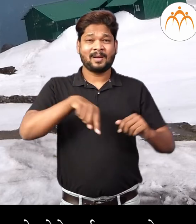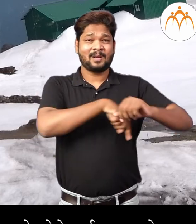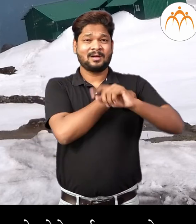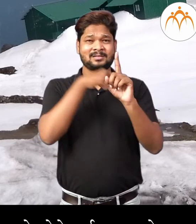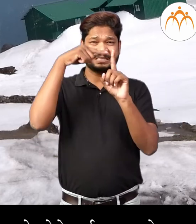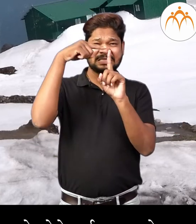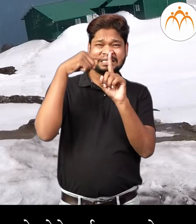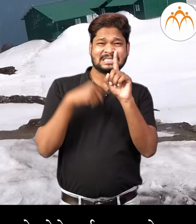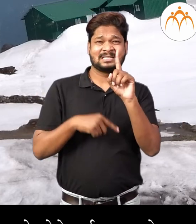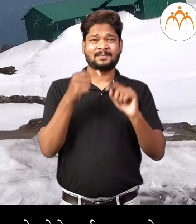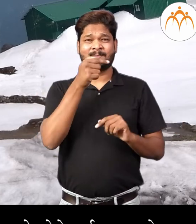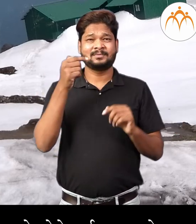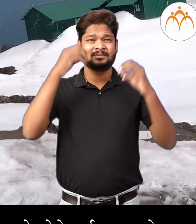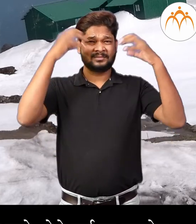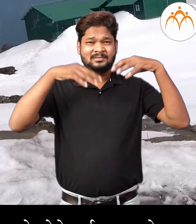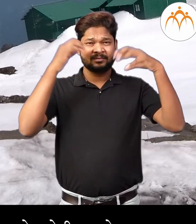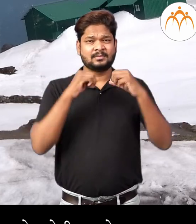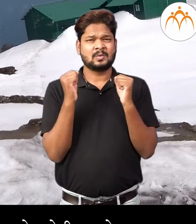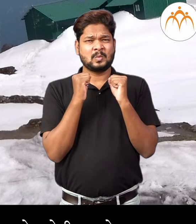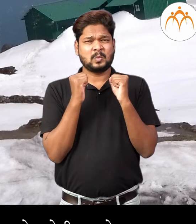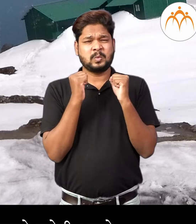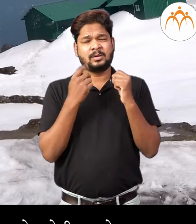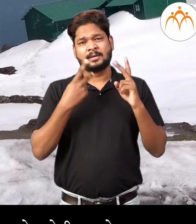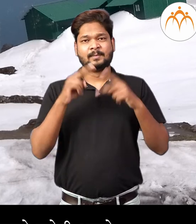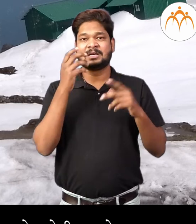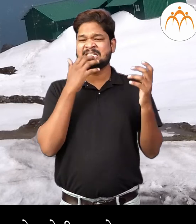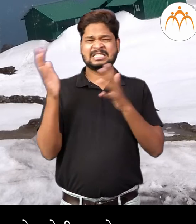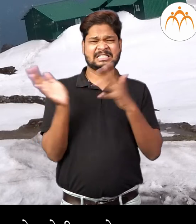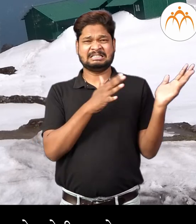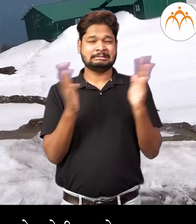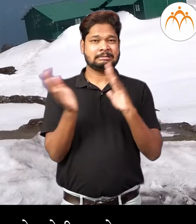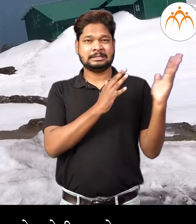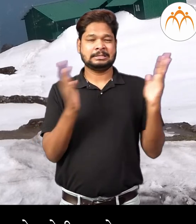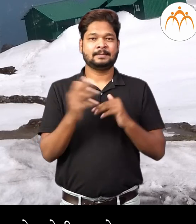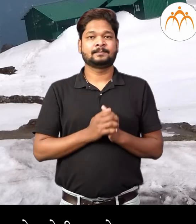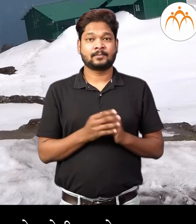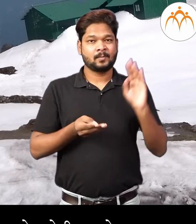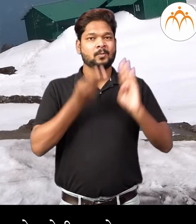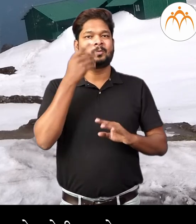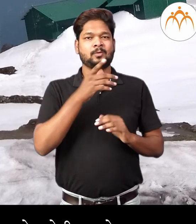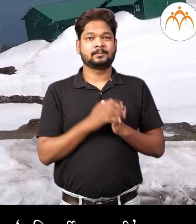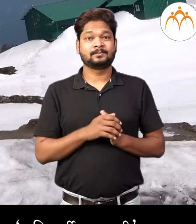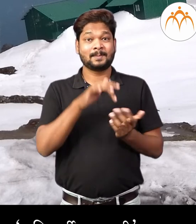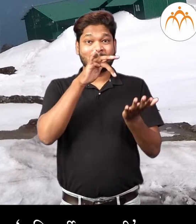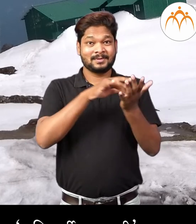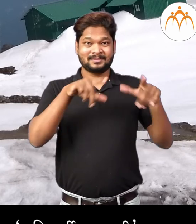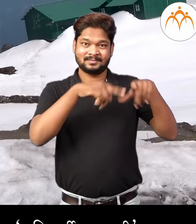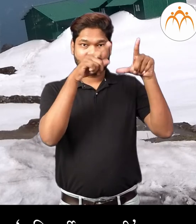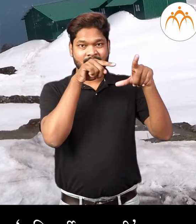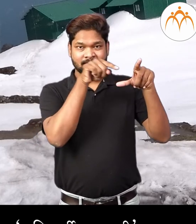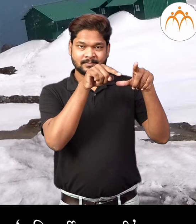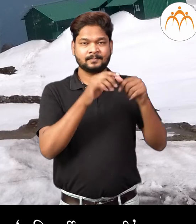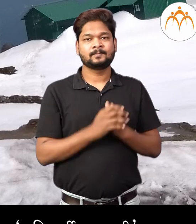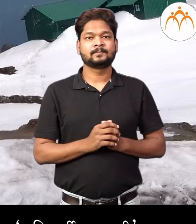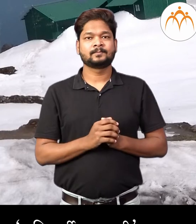अस्ते तेथे बर्फतर पड़तोच पन काही वेला जोरदार वाहनारे वारे ही अस्ते या ठिकाणी जा